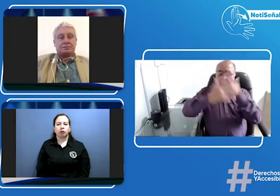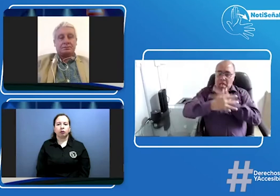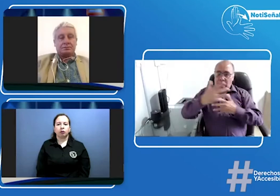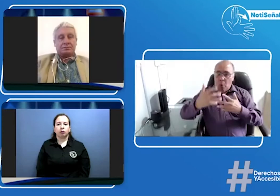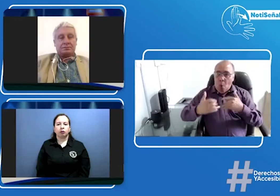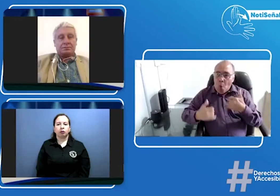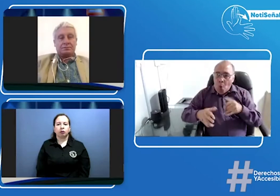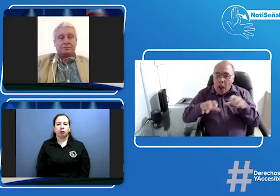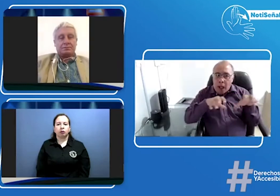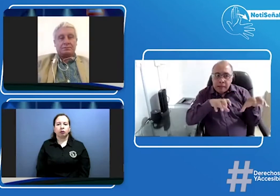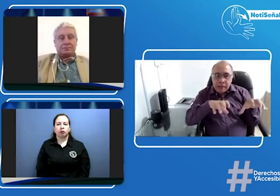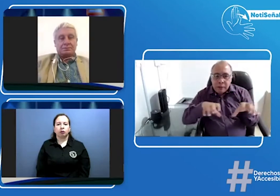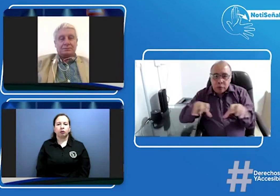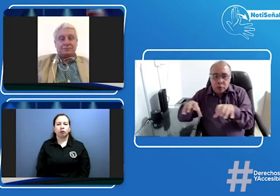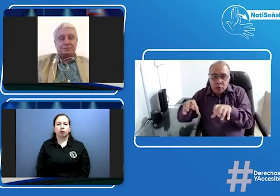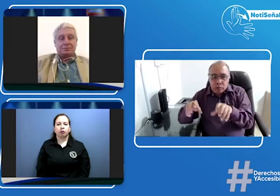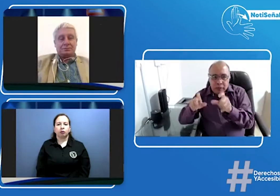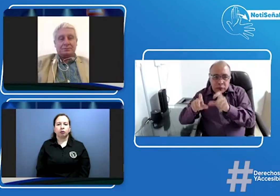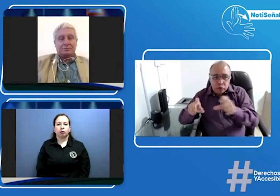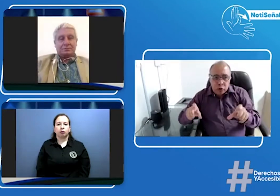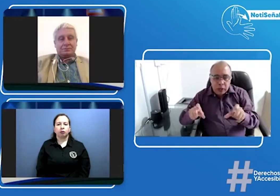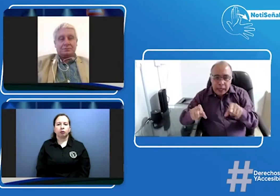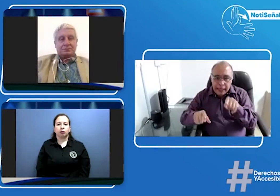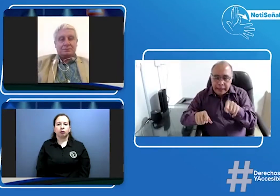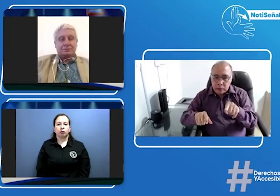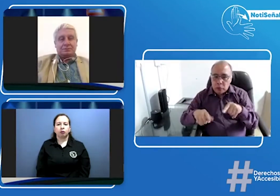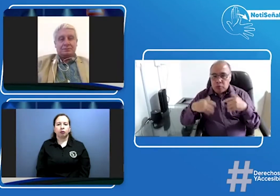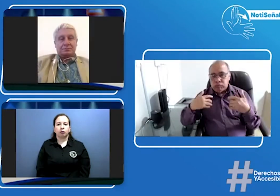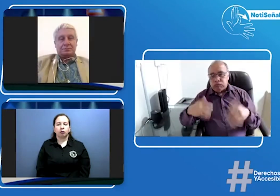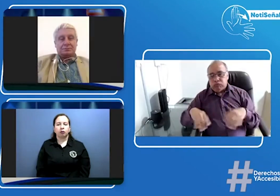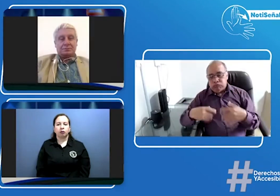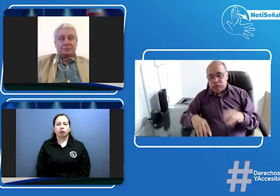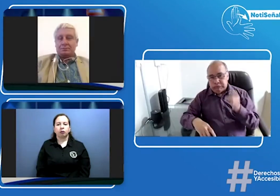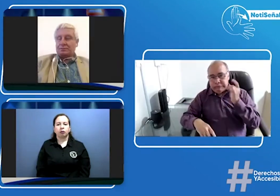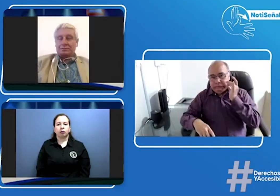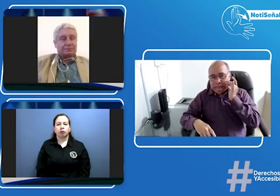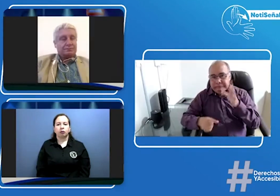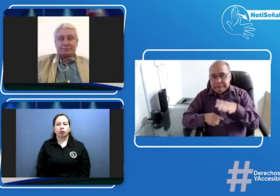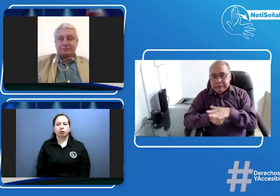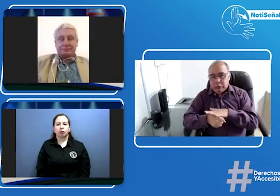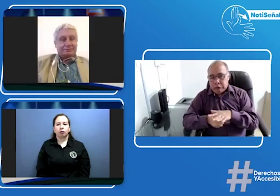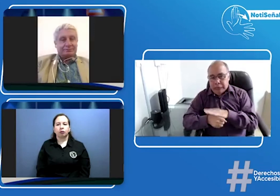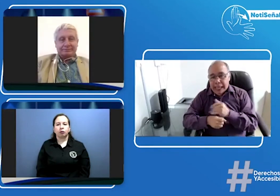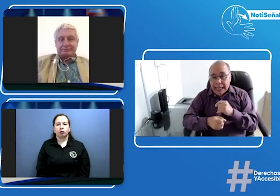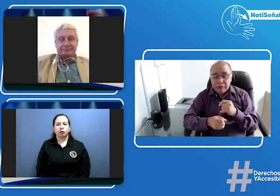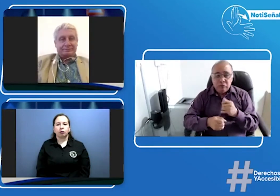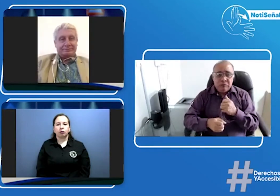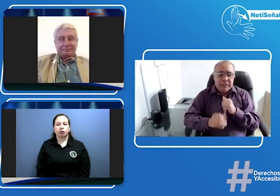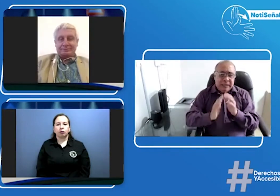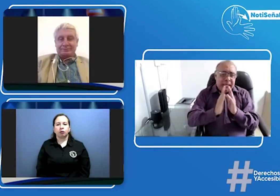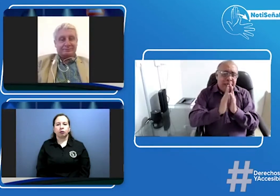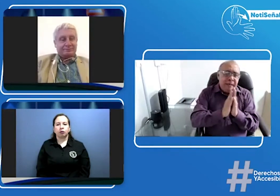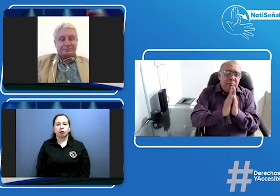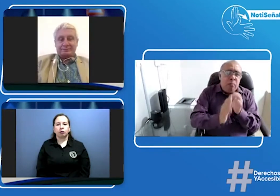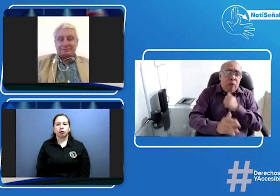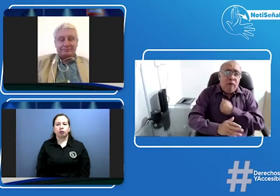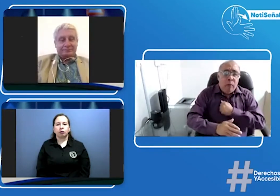y pues fue una persona que recibió ese maltrato que no fue respetado entonces pues